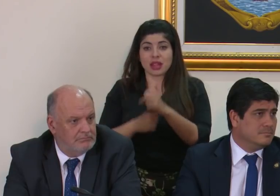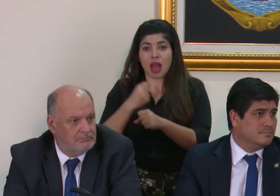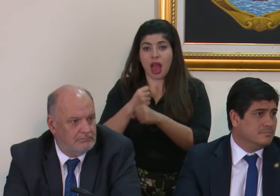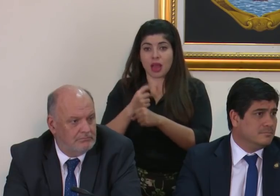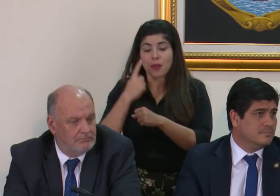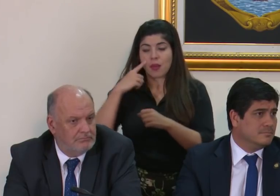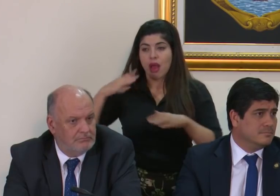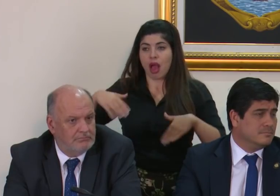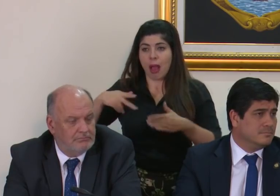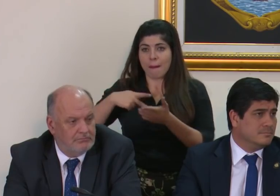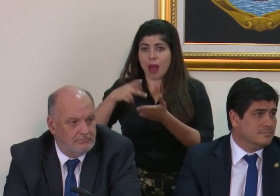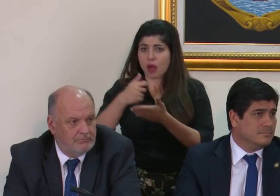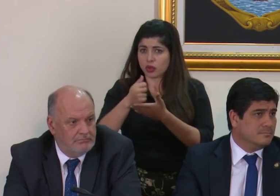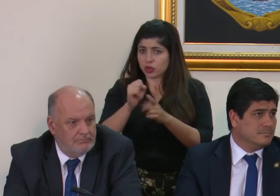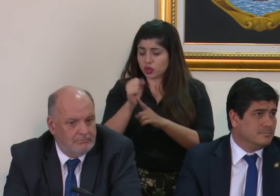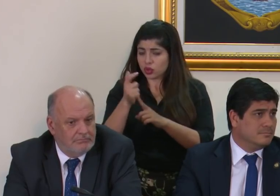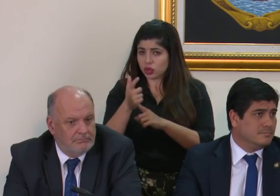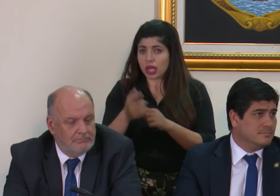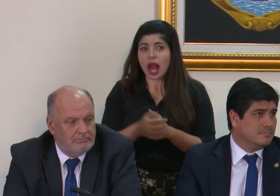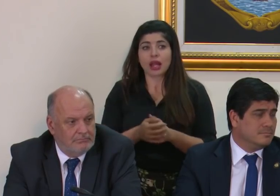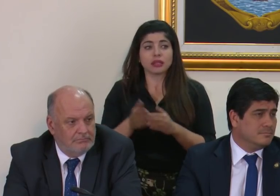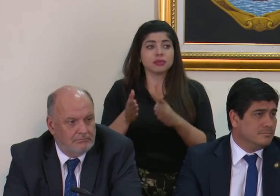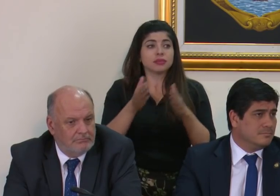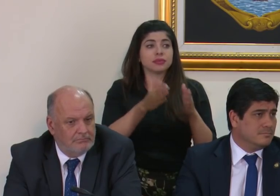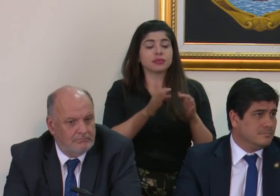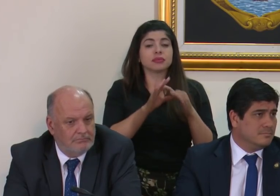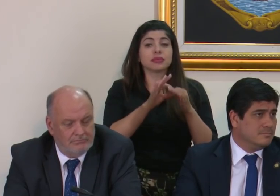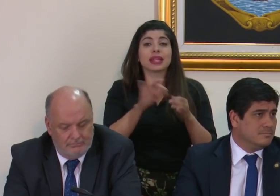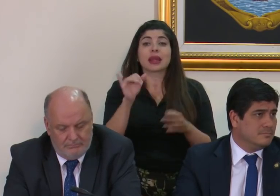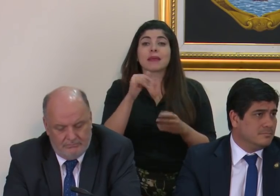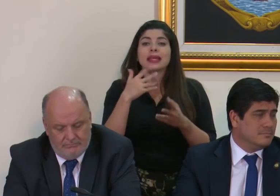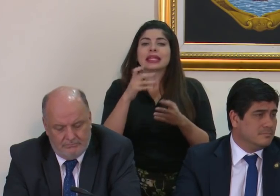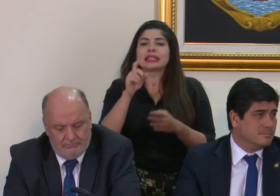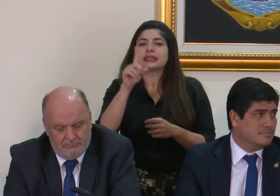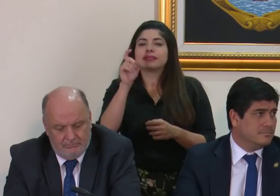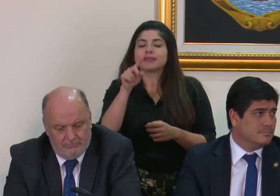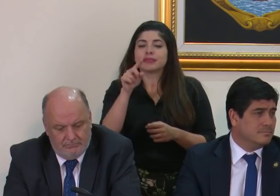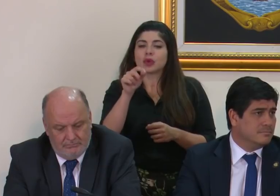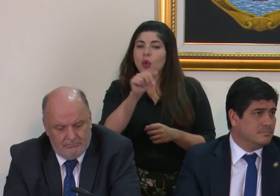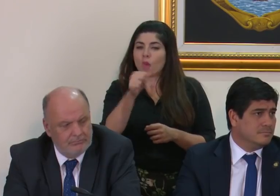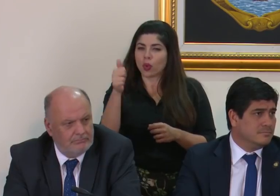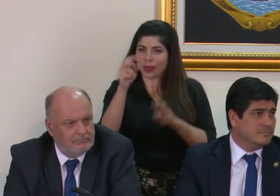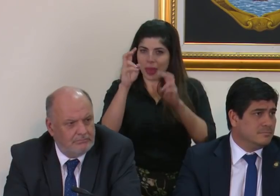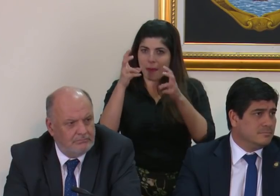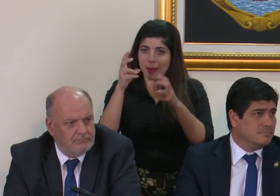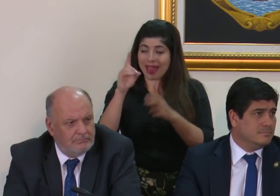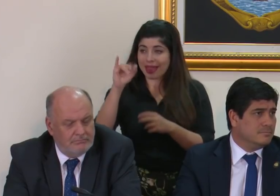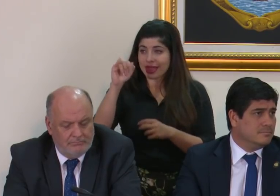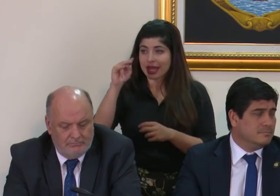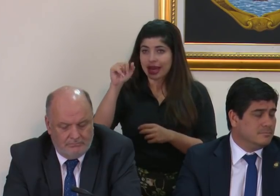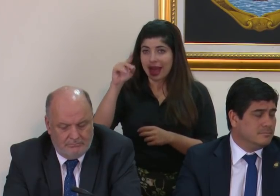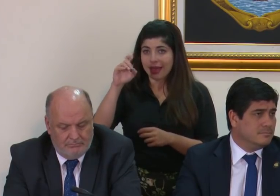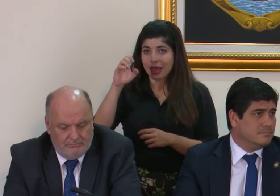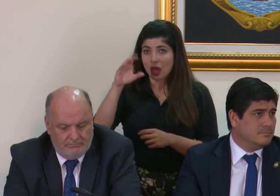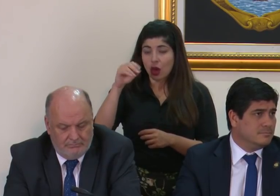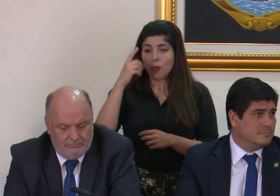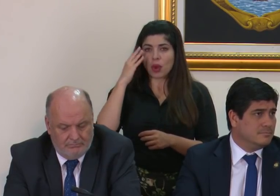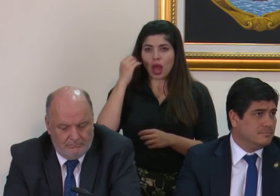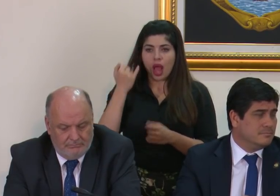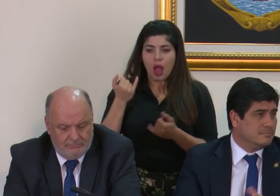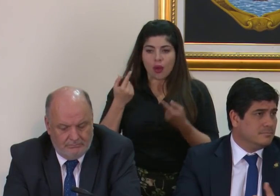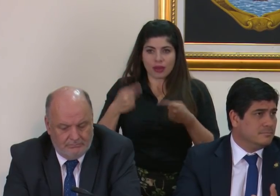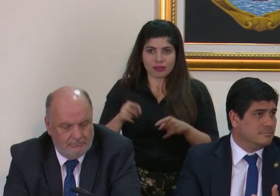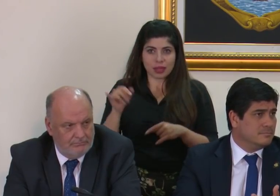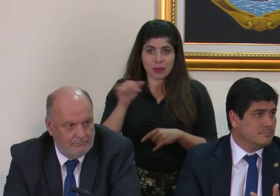los pagos de ayudas sociales con respecto también quería consultarle con respecto a otro tema el tema de Dinadeco porque en Dinadeco está pasando exactamente